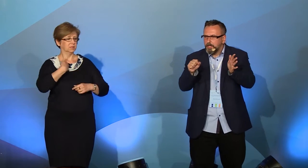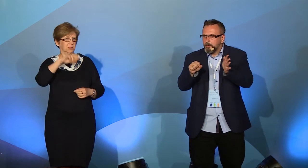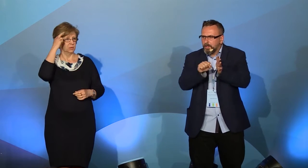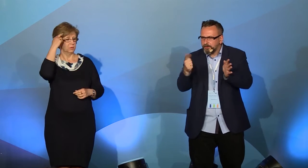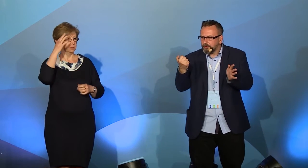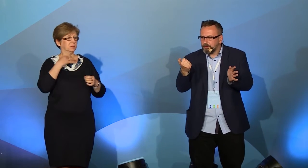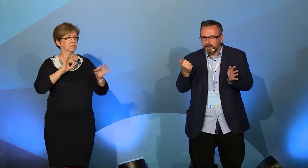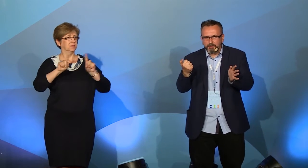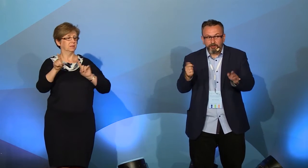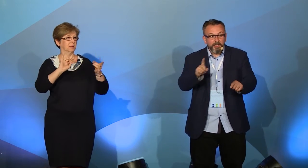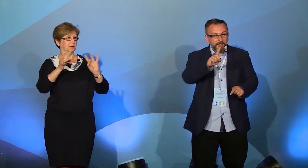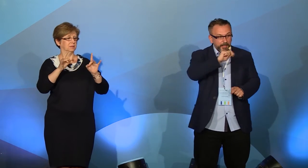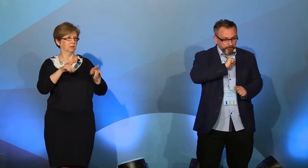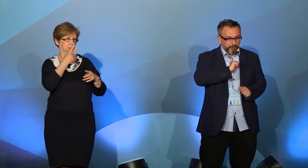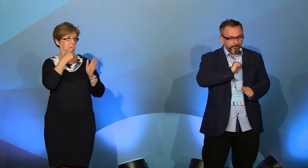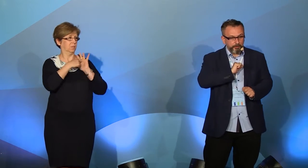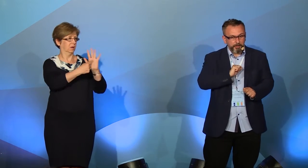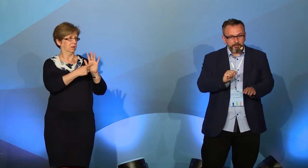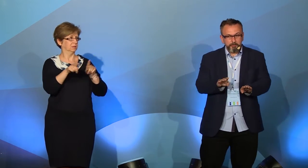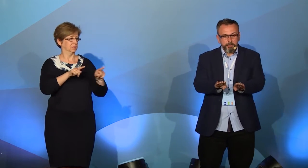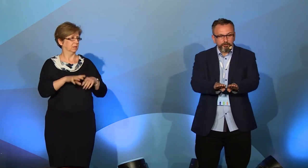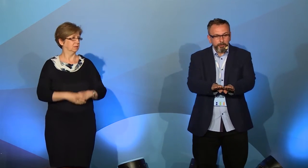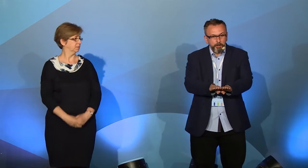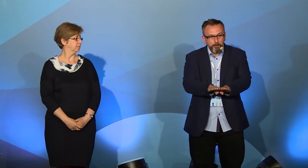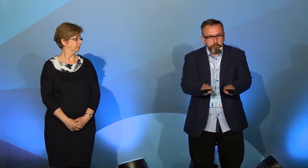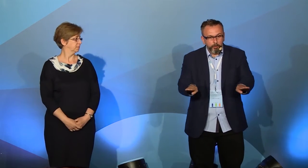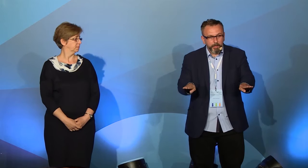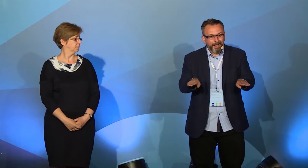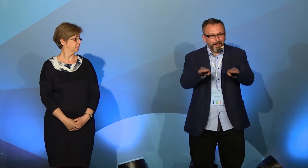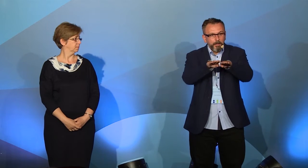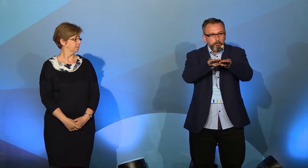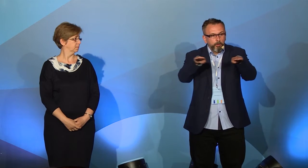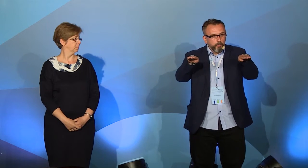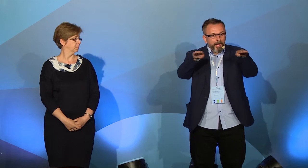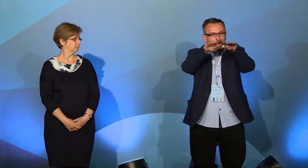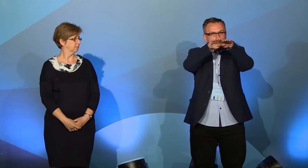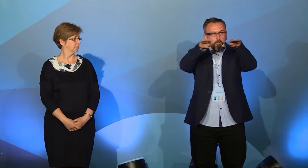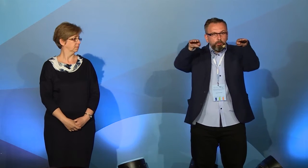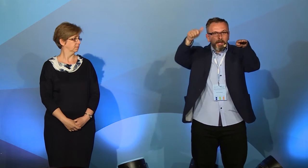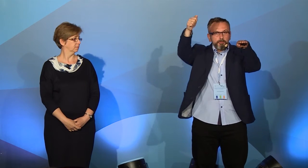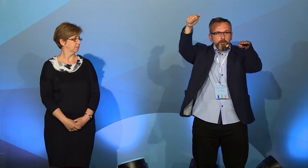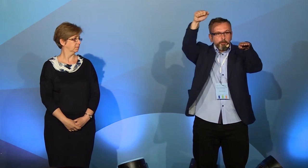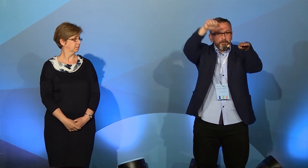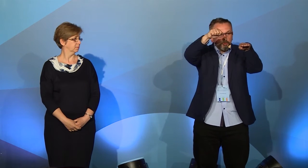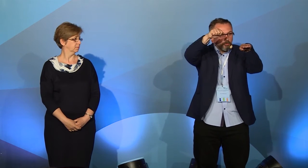pokazać tę treść. Jak to jest w języku migowym? Popatrzmy. Półka, półka, półka, długopis tu.